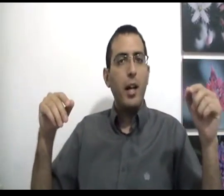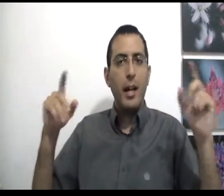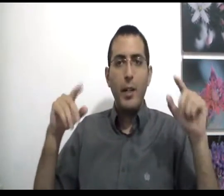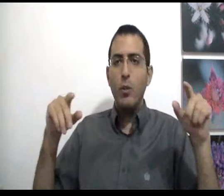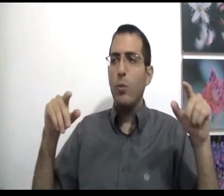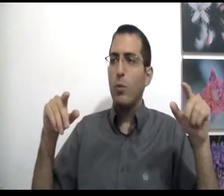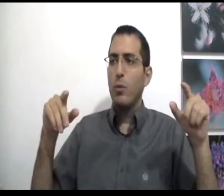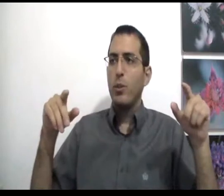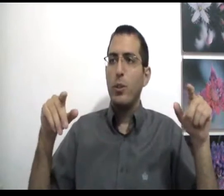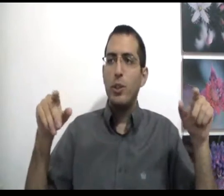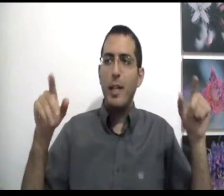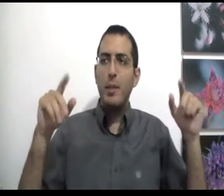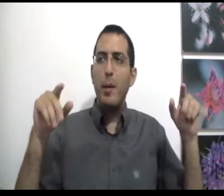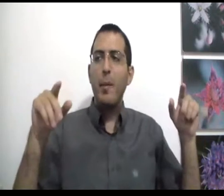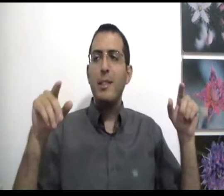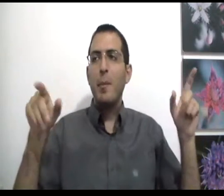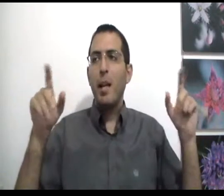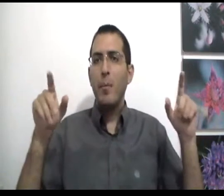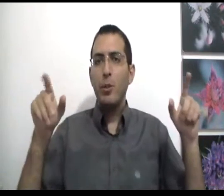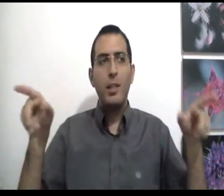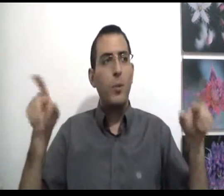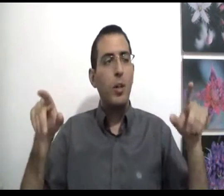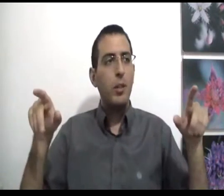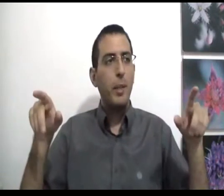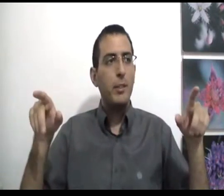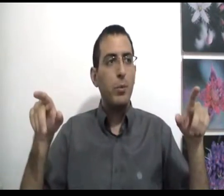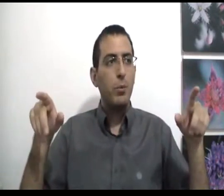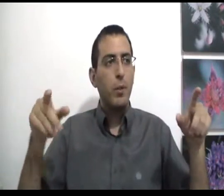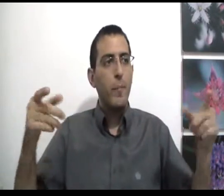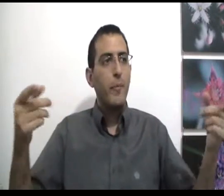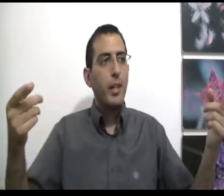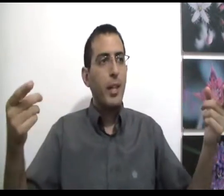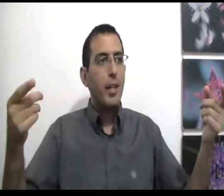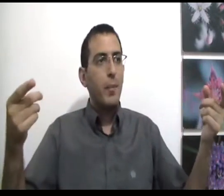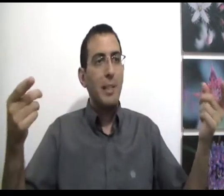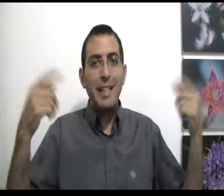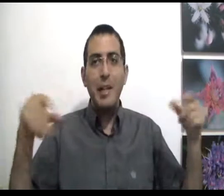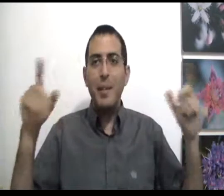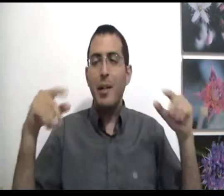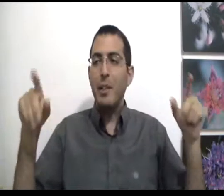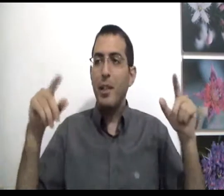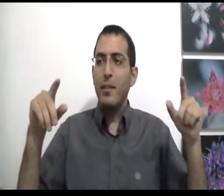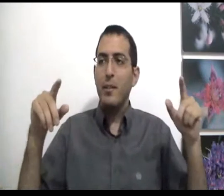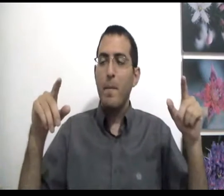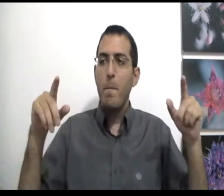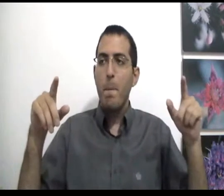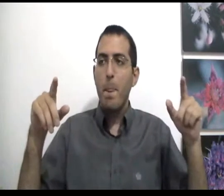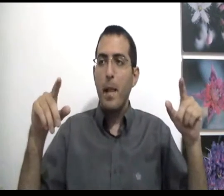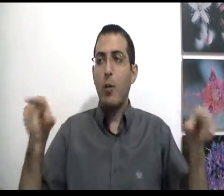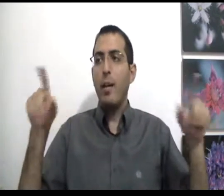והרעיון הוא שאני מדבר בעצם על מלחמות שאדם לוקח אותן ברצינות כי מצד האמת האמיתית הכל